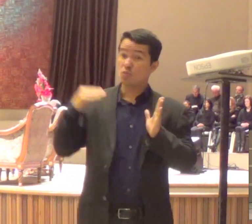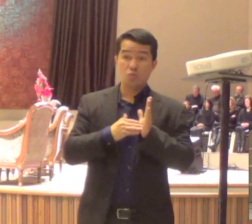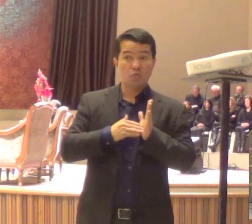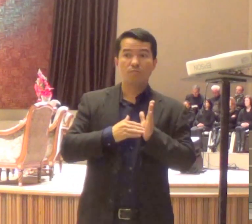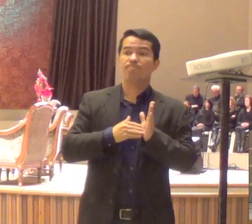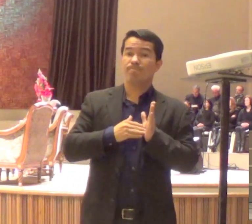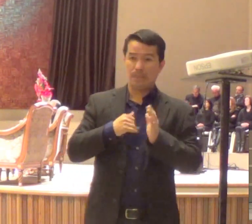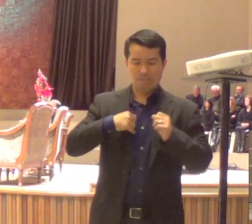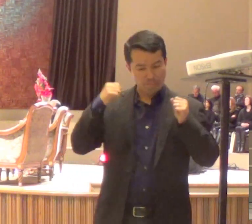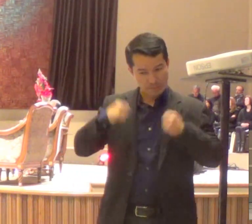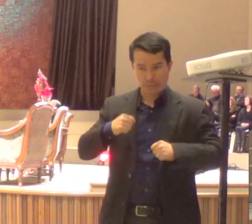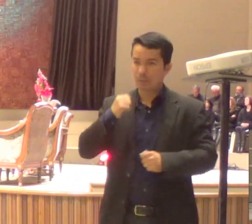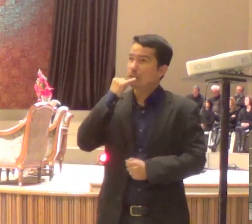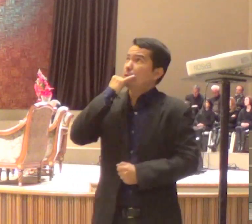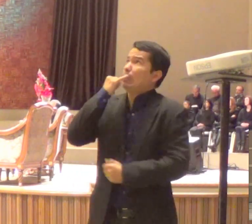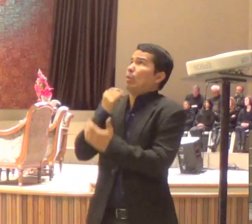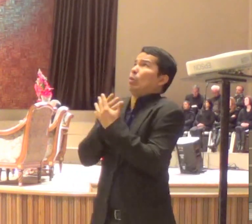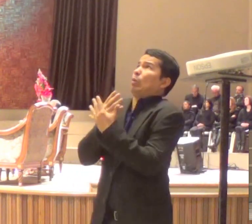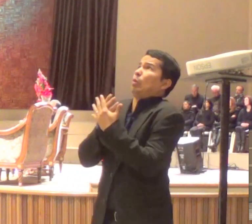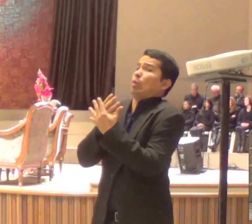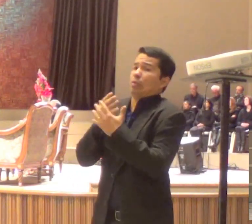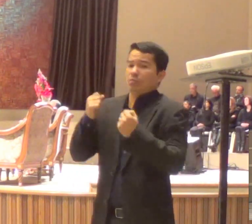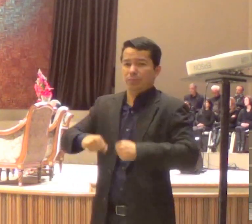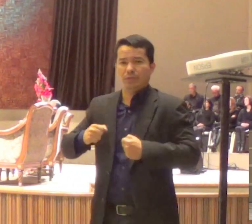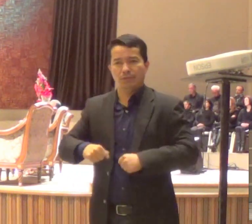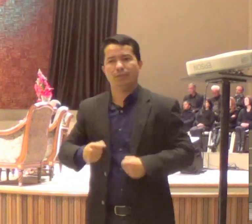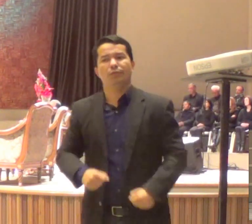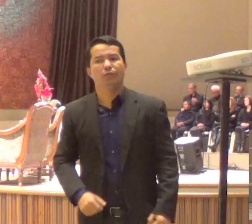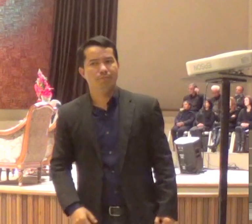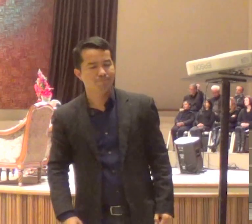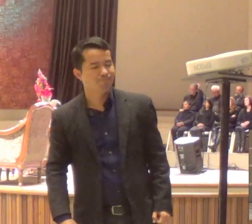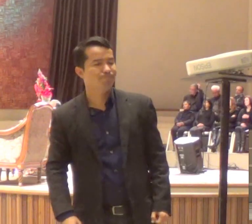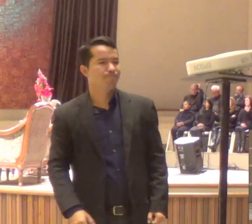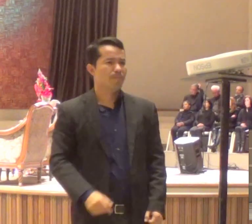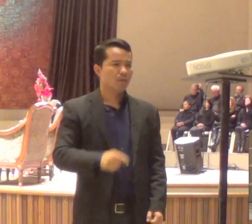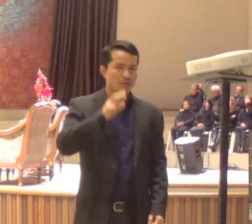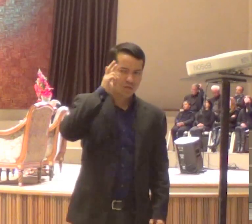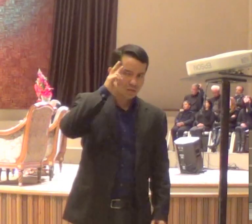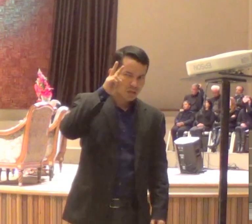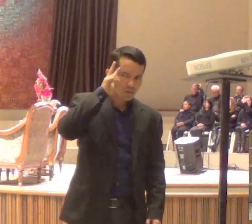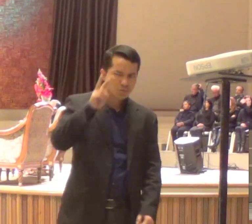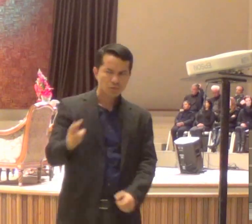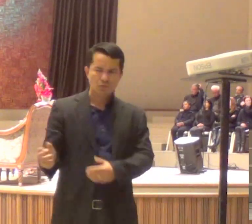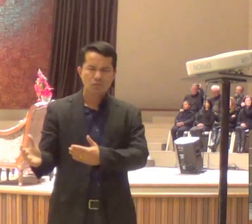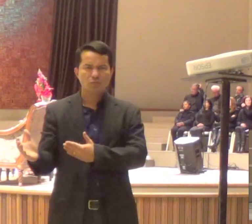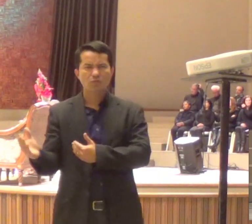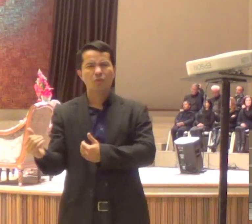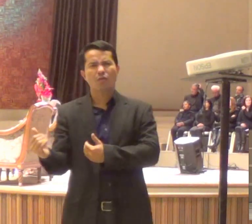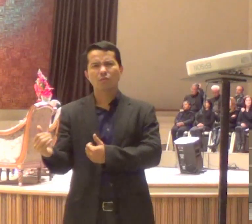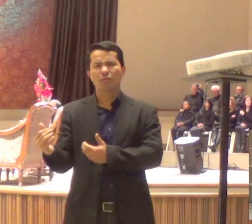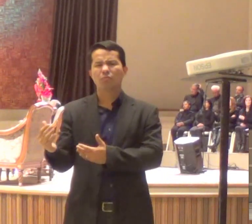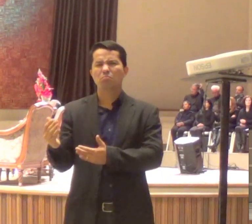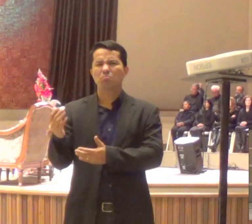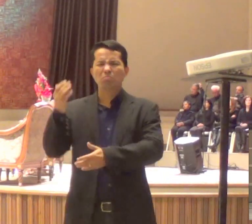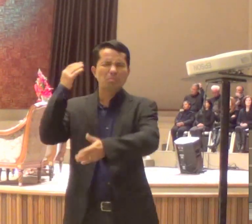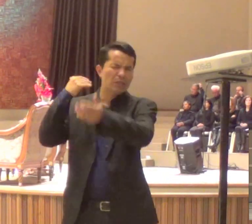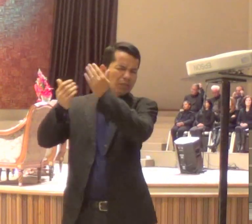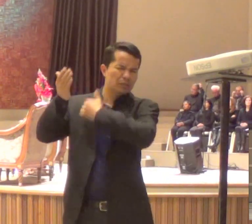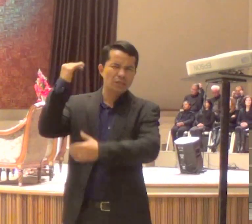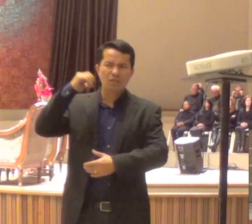Eu me lembro, já contei isso para vocês, de um jovem, não é? Que estava num motel com uma